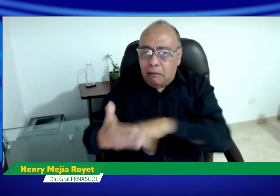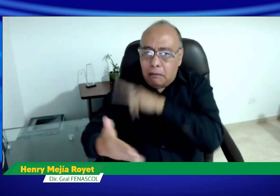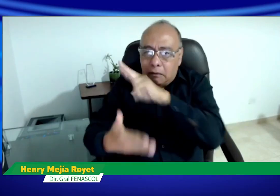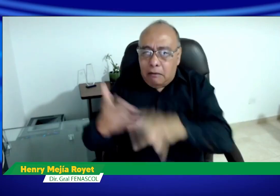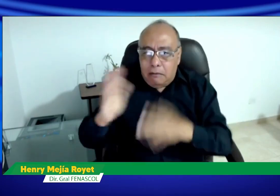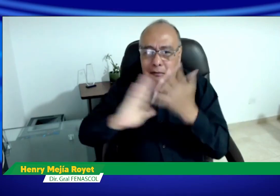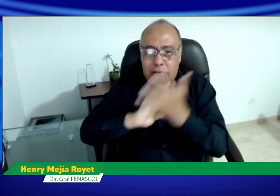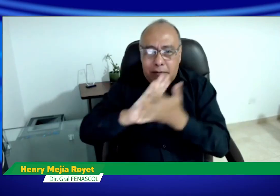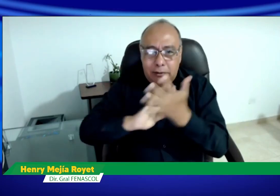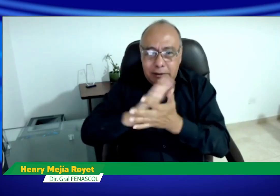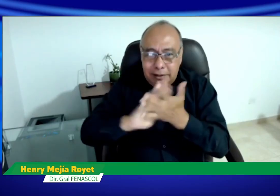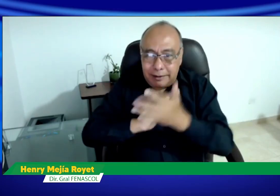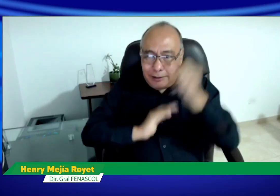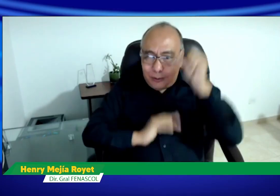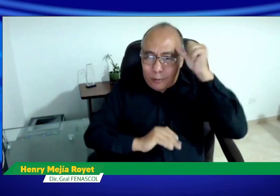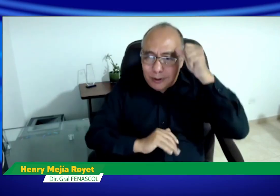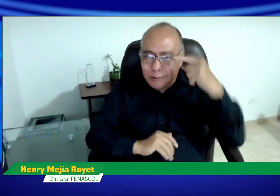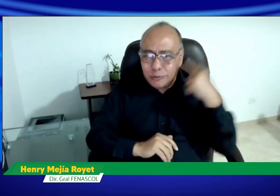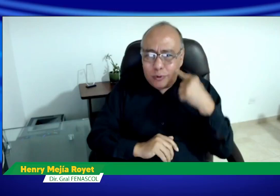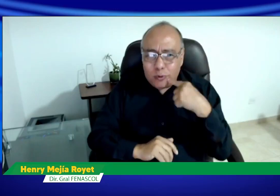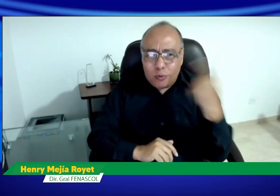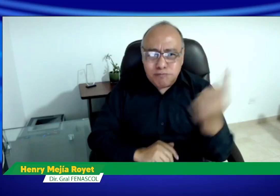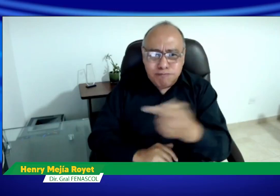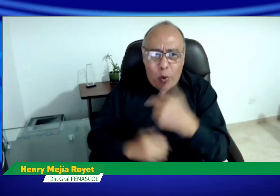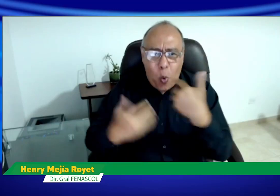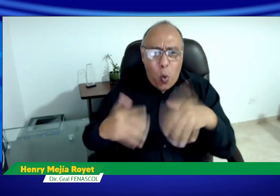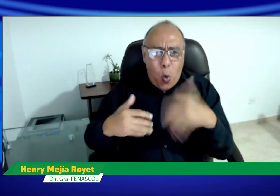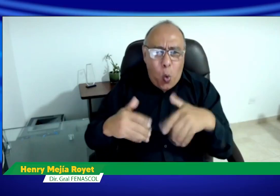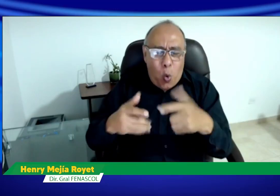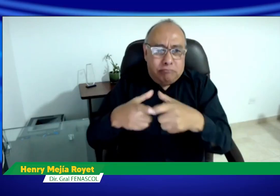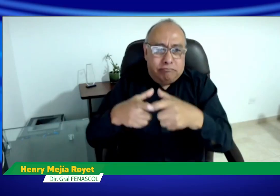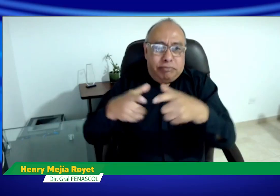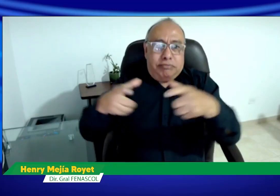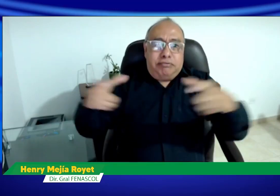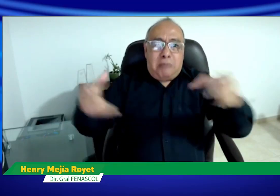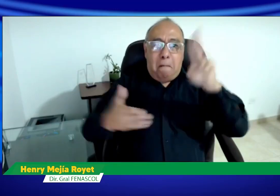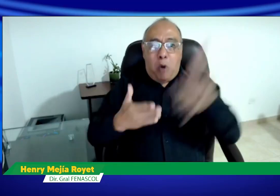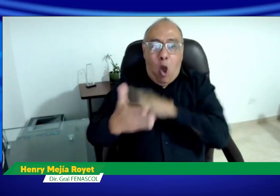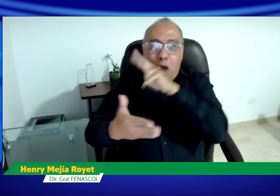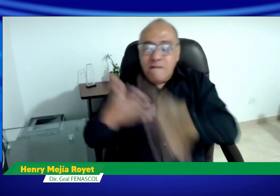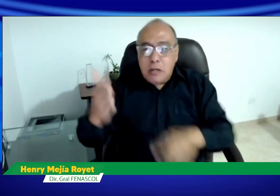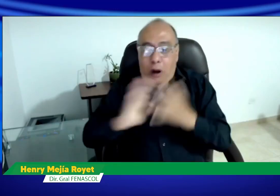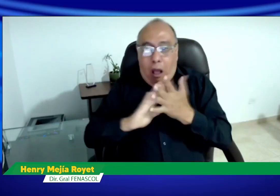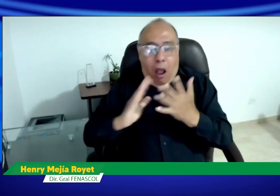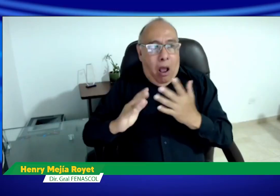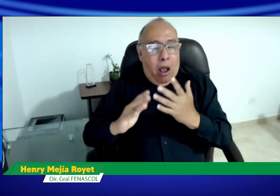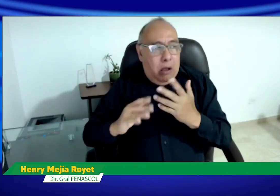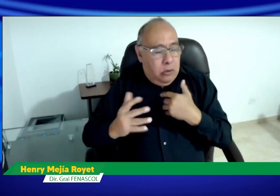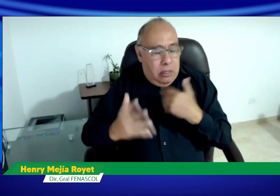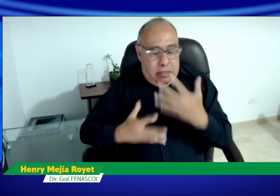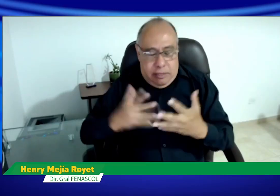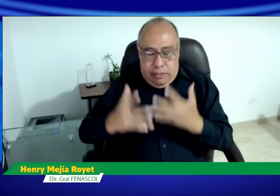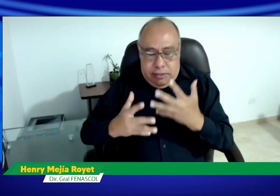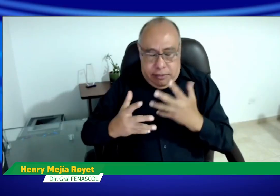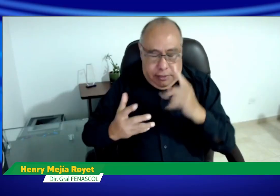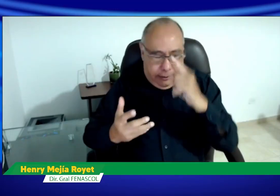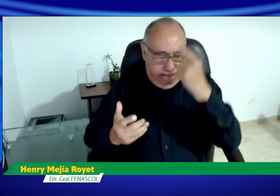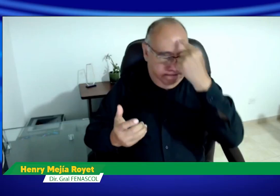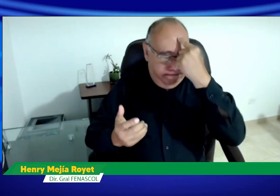sorda, pero quizás otras personas sordas sí han tenido estas situaciones complicadas en sus familias donde hace mucho tiempo se